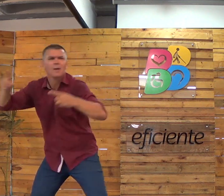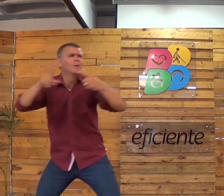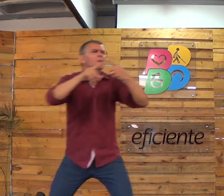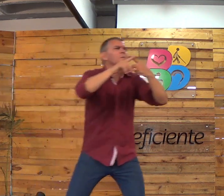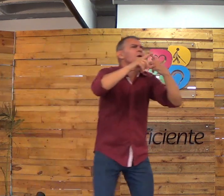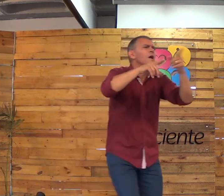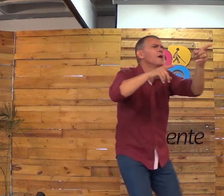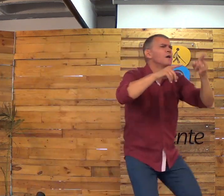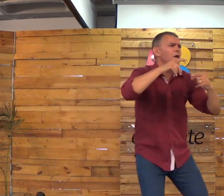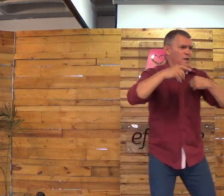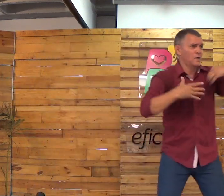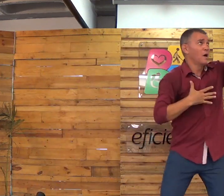Por quê?